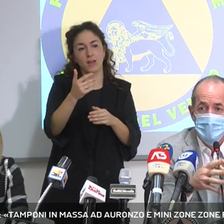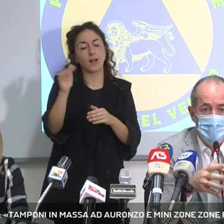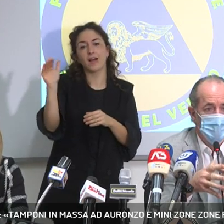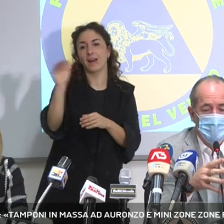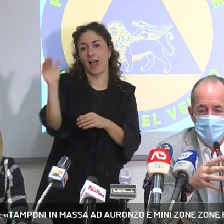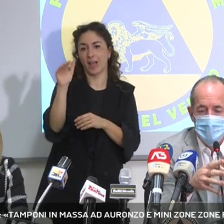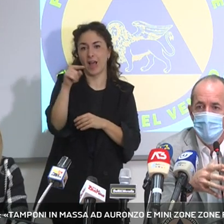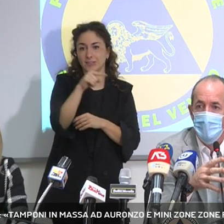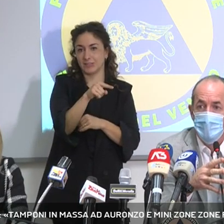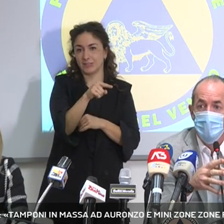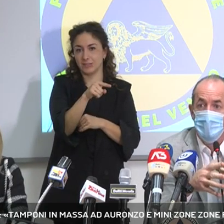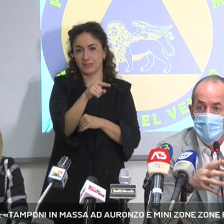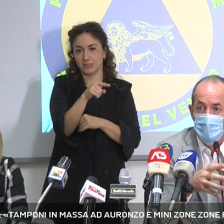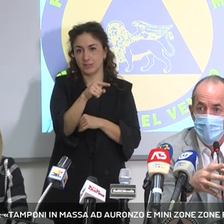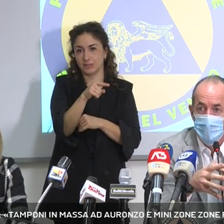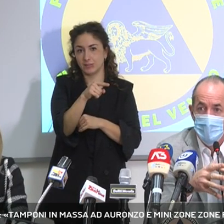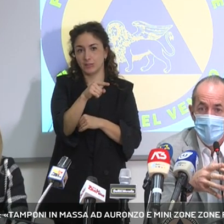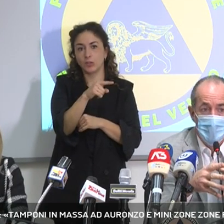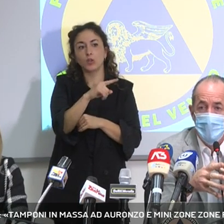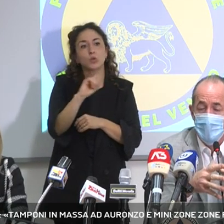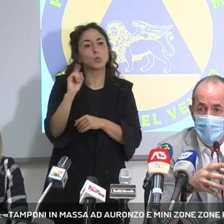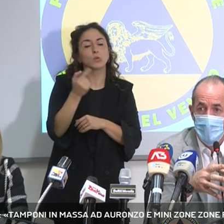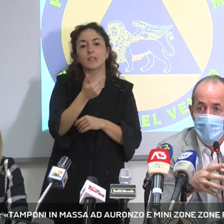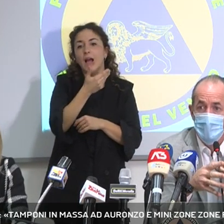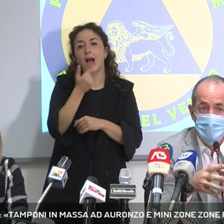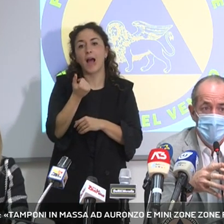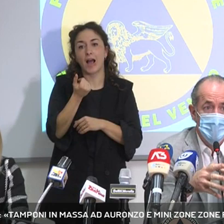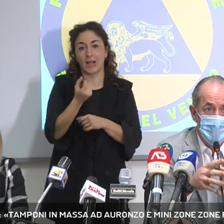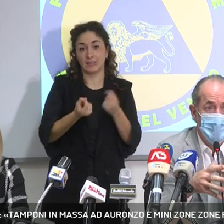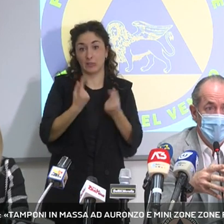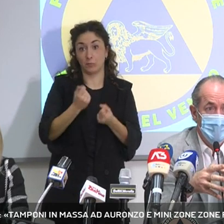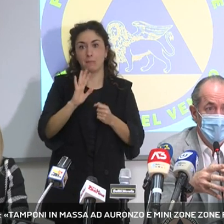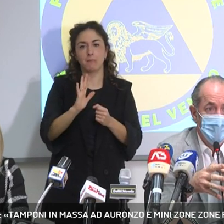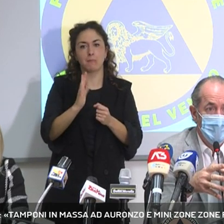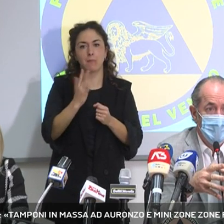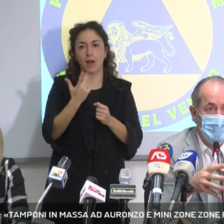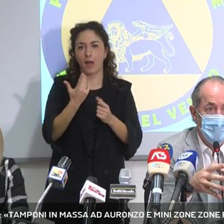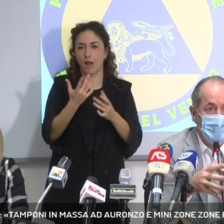che sono sostanzialmente tutti asintomatici, ma hanno cariche virali molto spesso elevate.